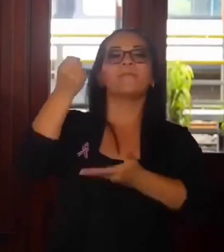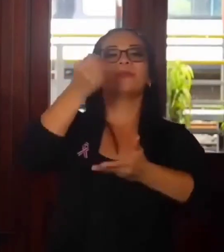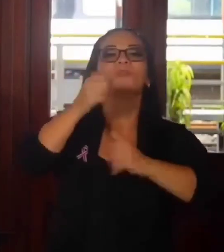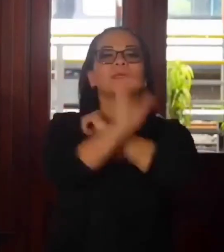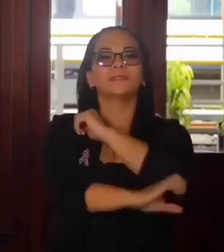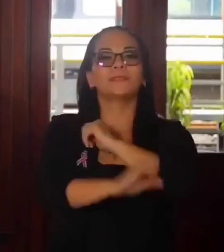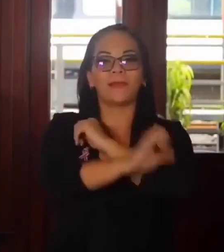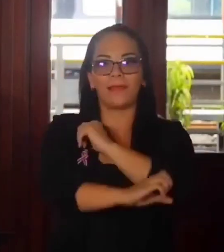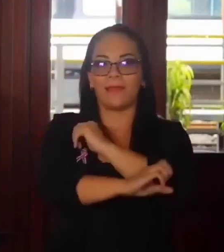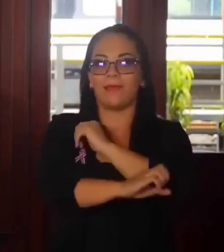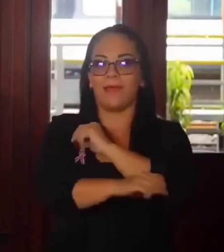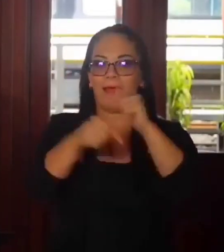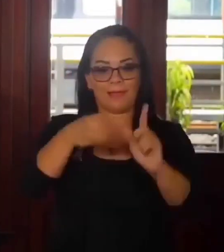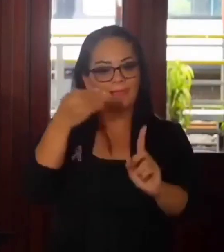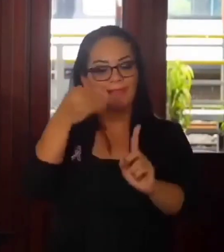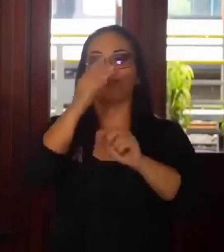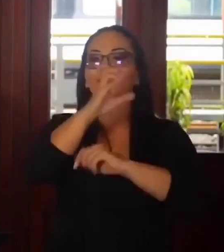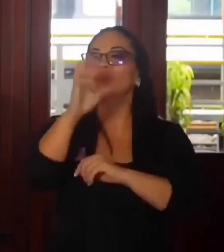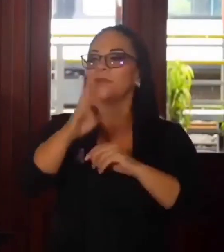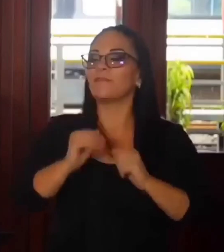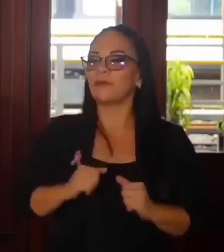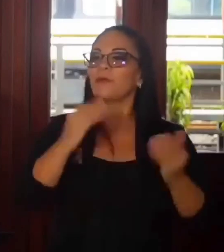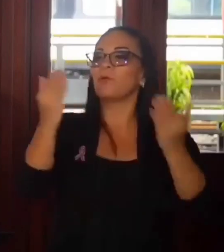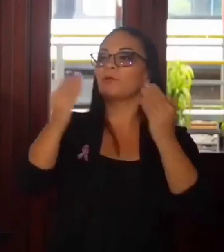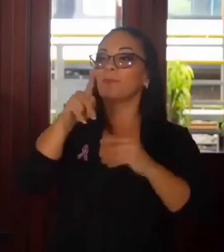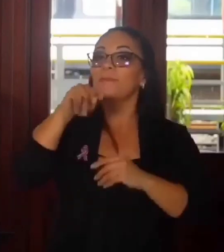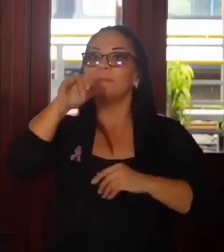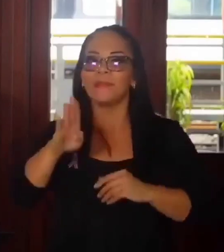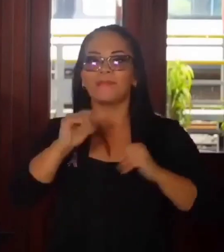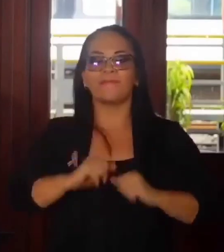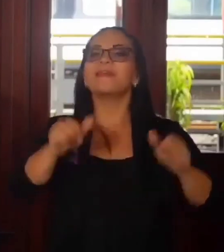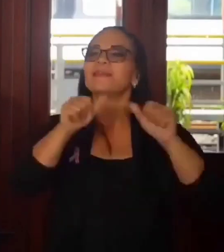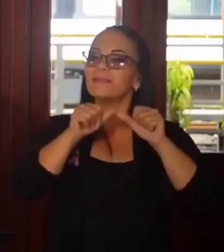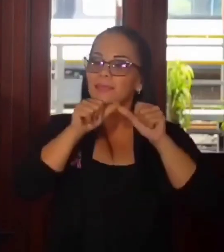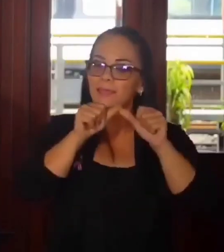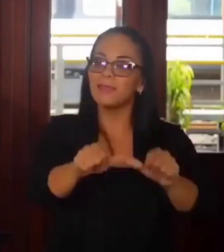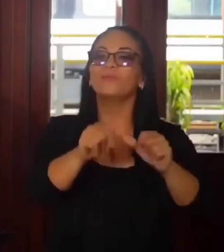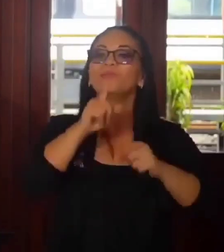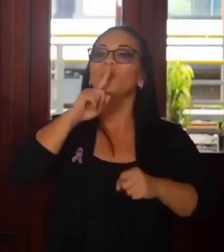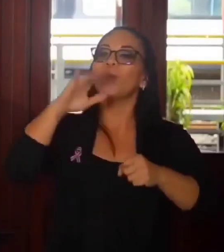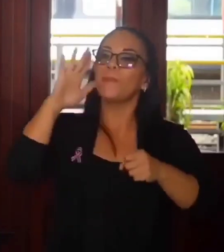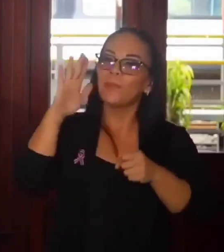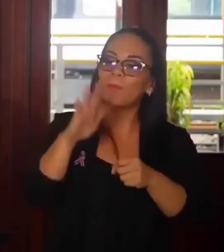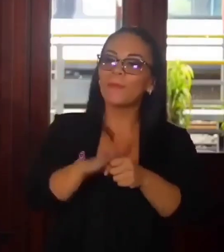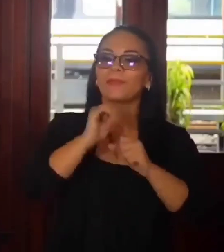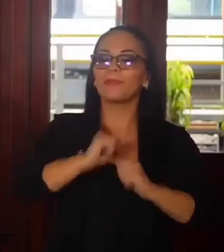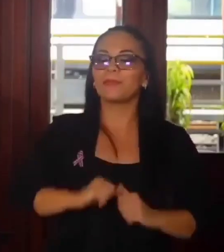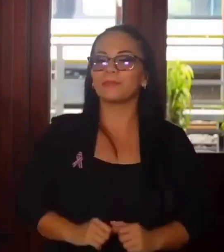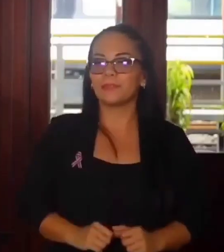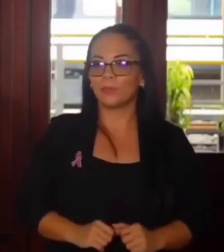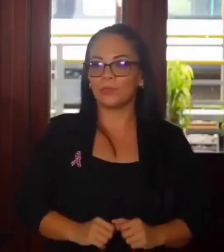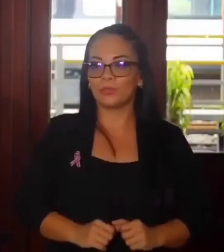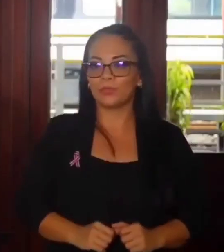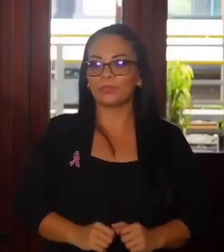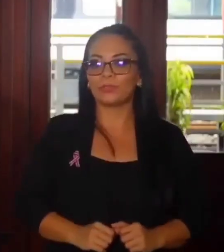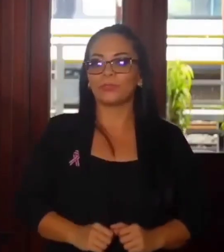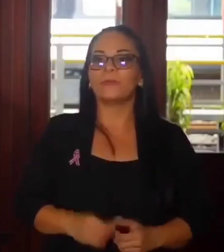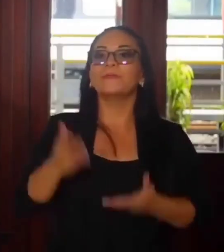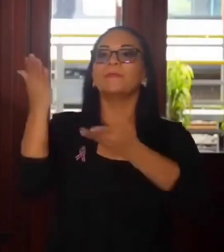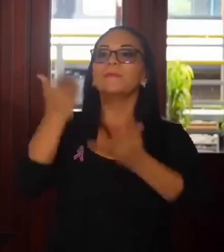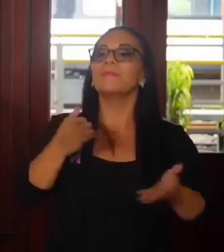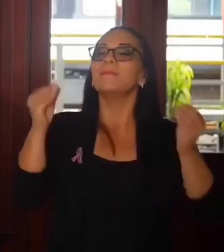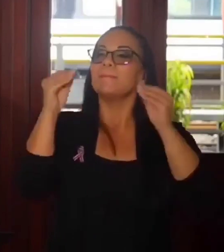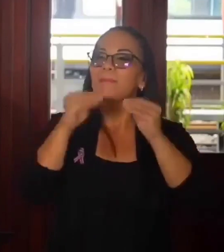directa con respecto a nuestro PIB. Y seguimos comprometidísimos con atraer